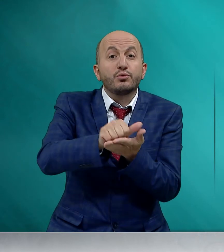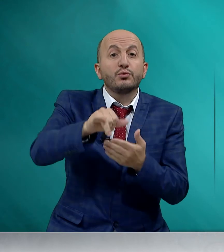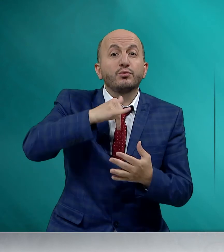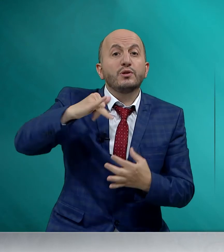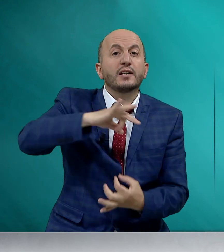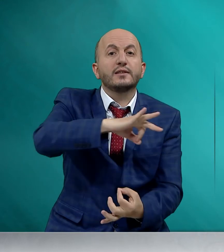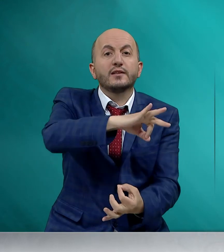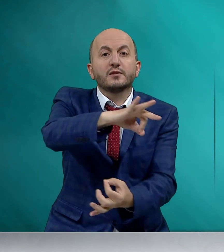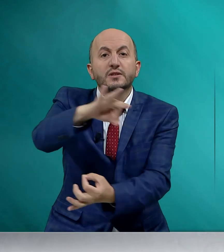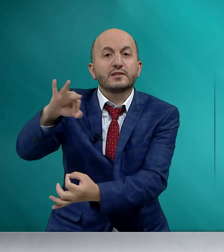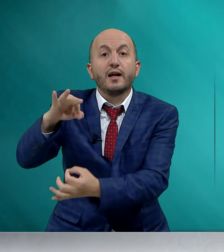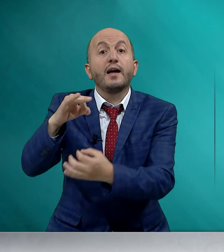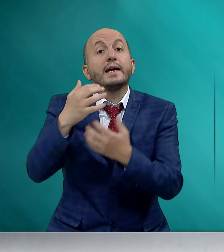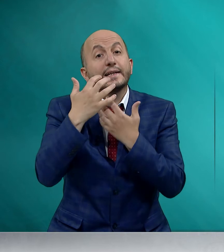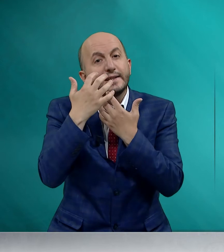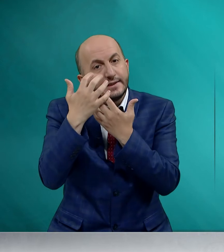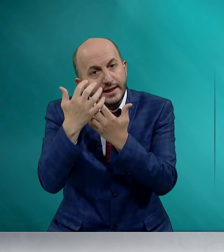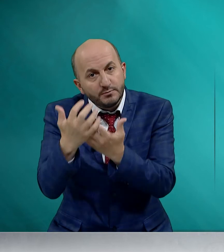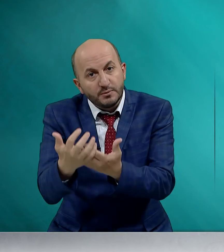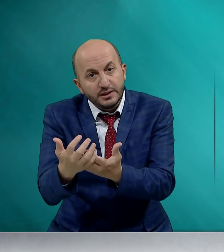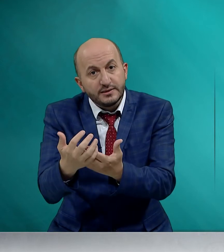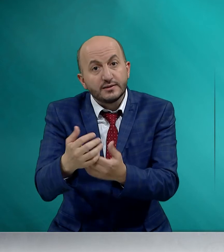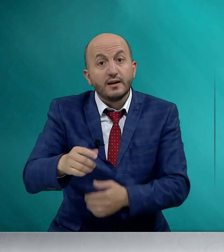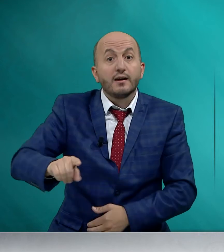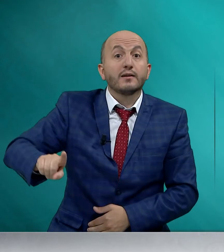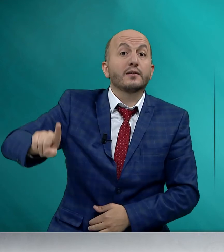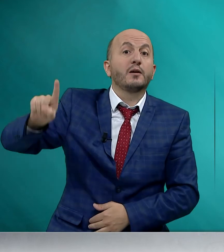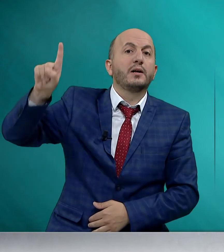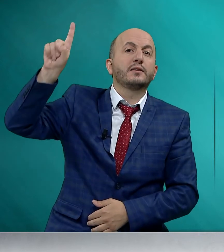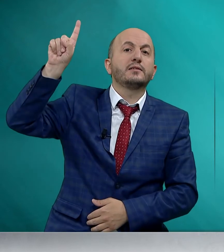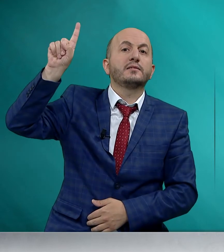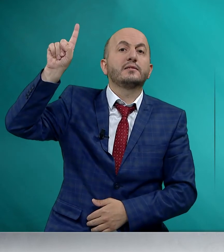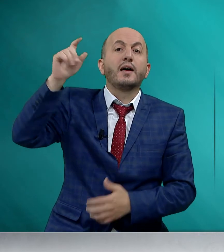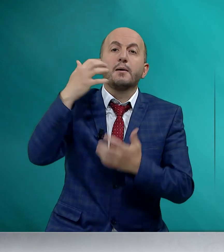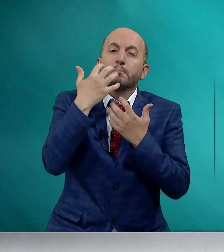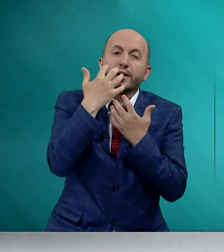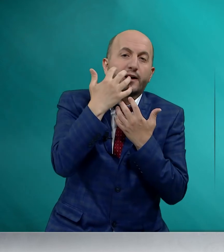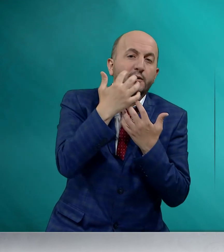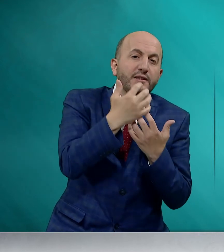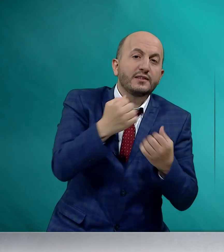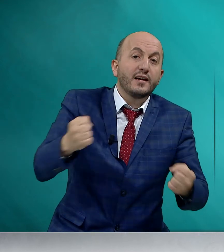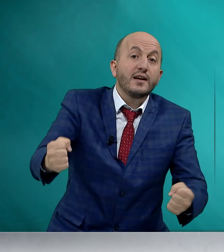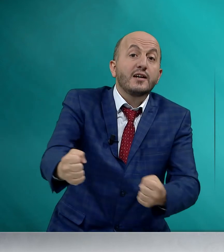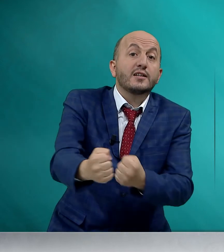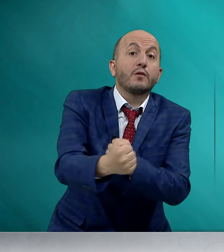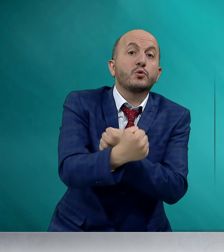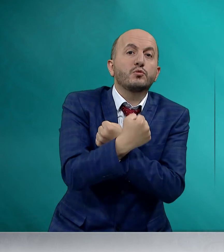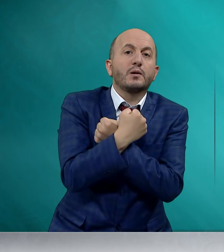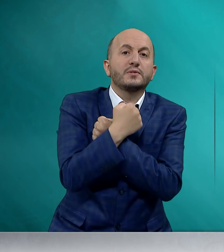yakınlarımızla ilgilenmemiz, Rahman'ın merhametine kavuşmamıza